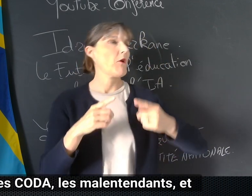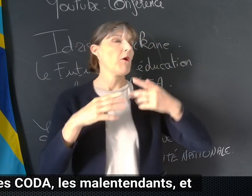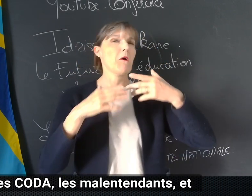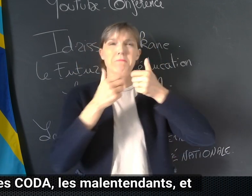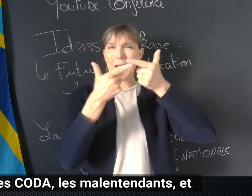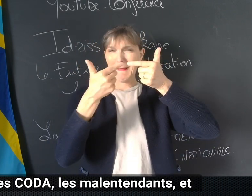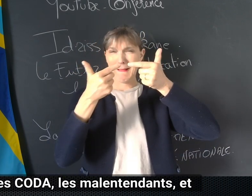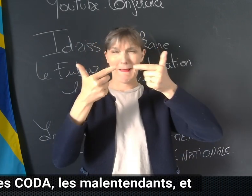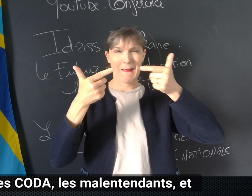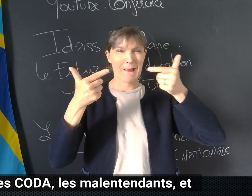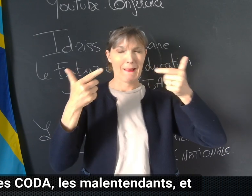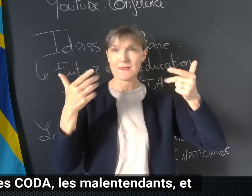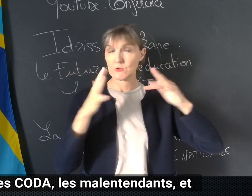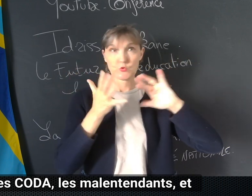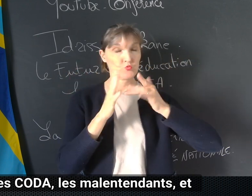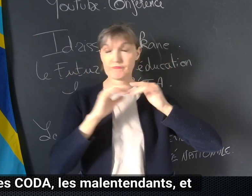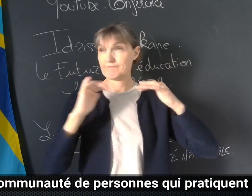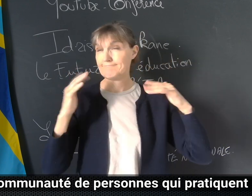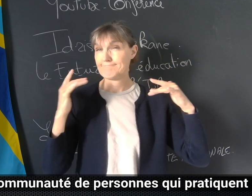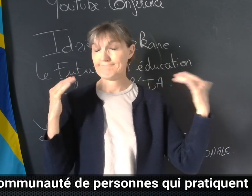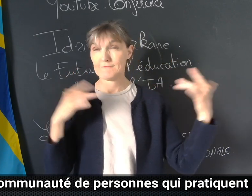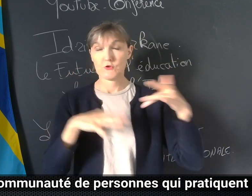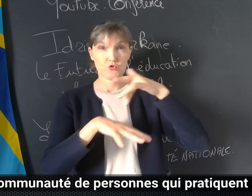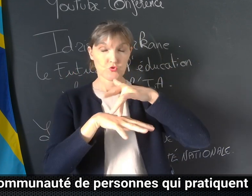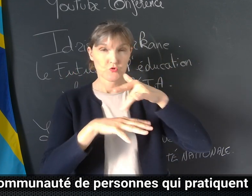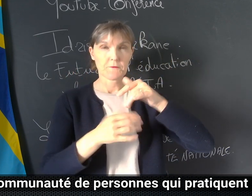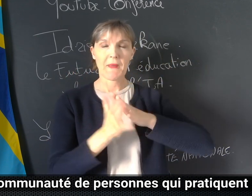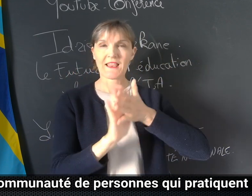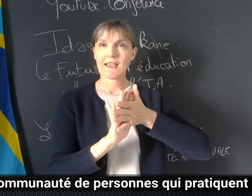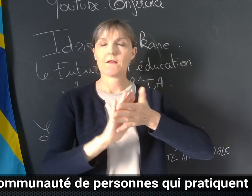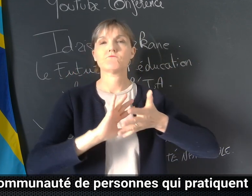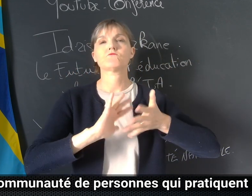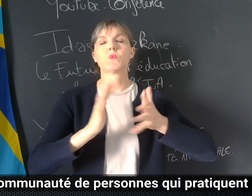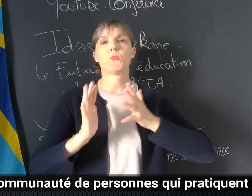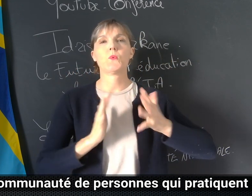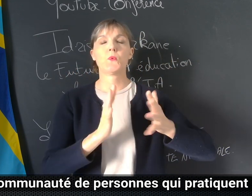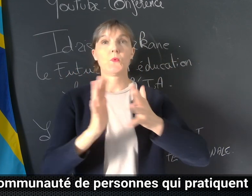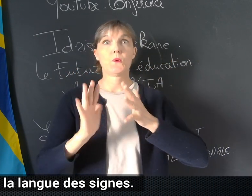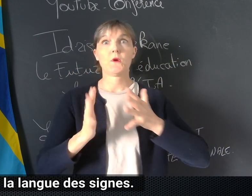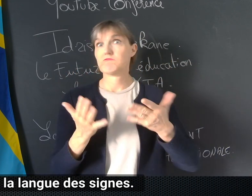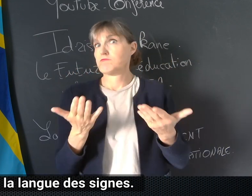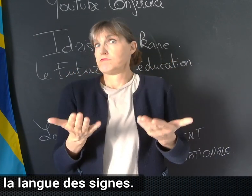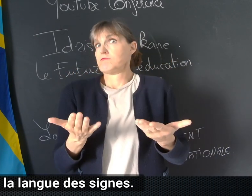les malentendants et puis toute cette communauté de personnes qui pratiquent la langue des signes.